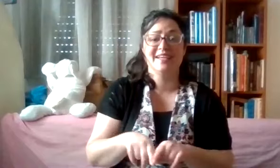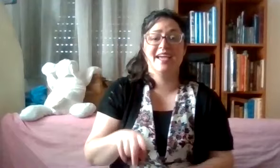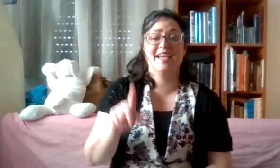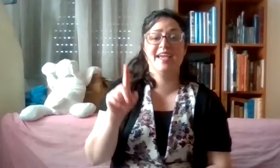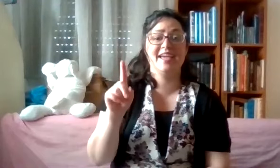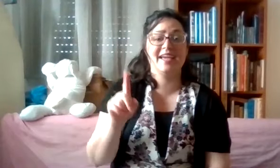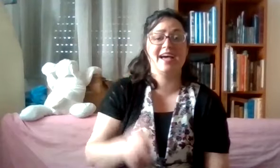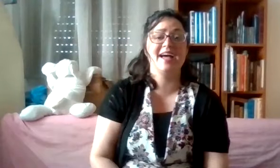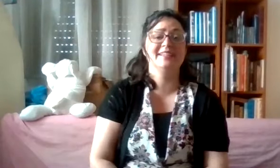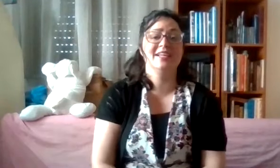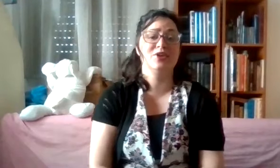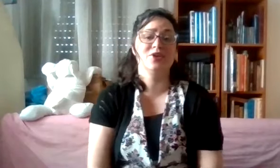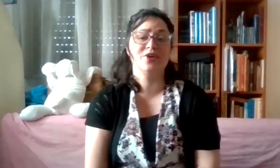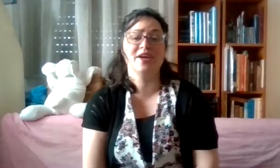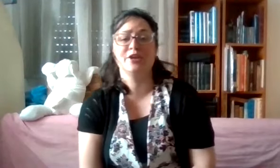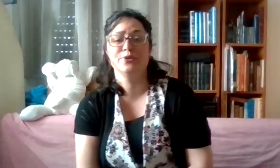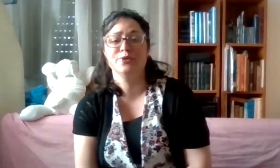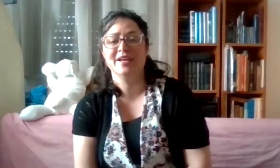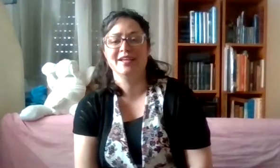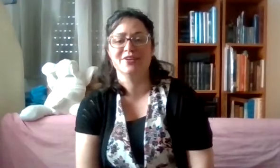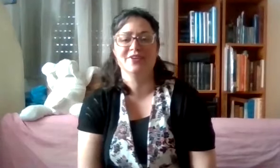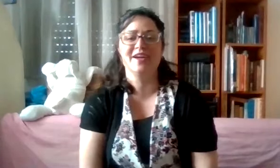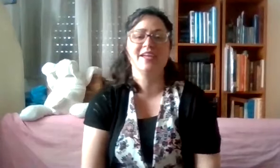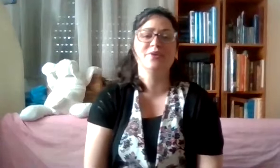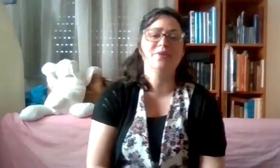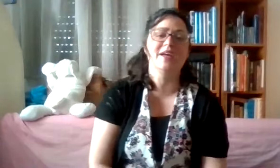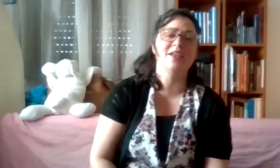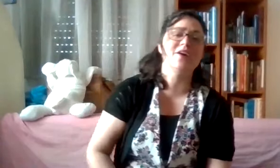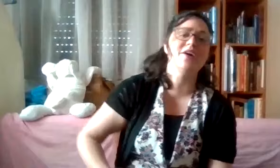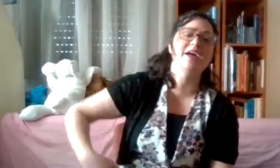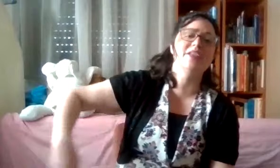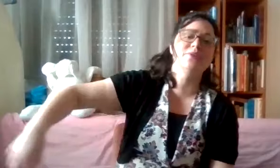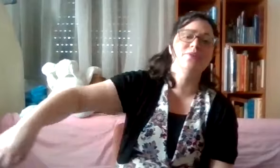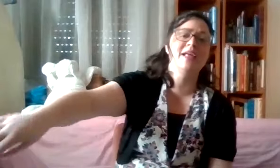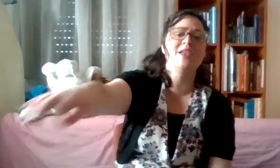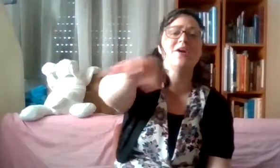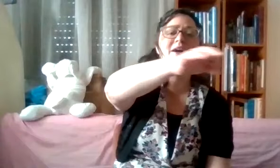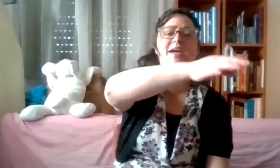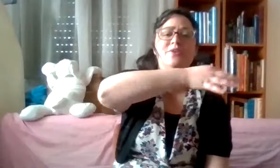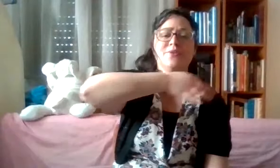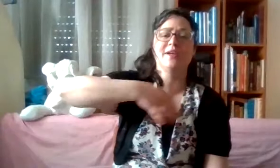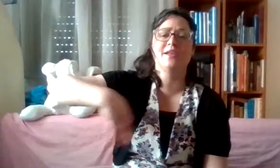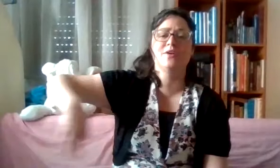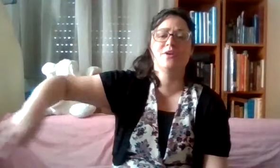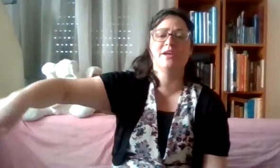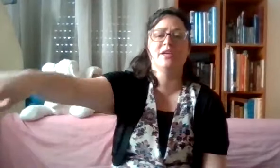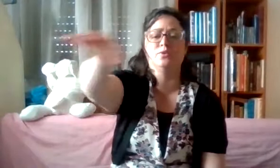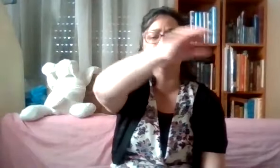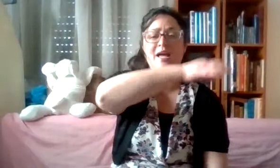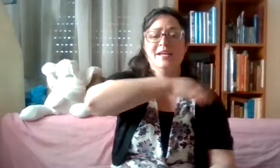אחד אלוהנו, אלוהנו, אלוהנו, אלוהנו, אלוהנו, אלוהנו.